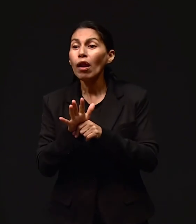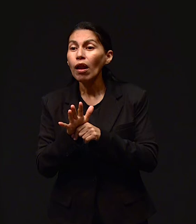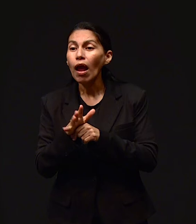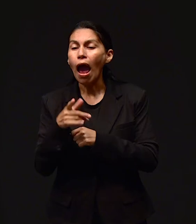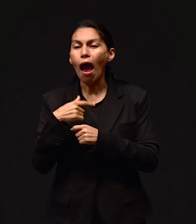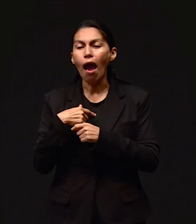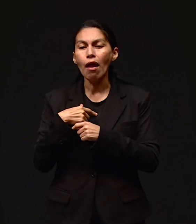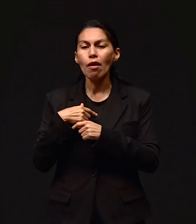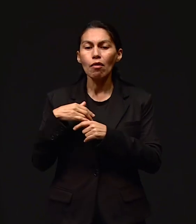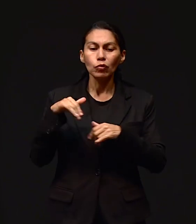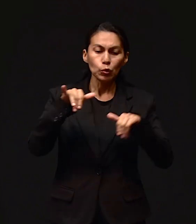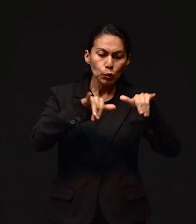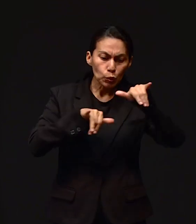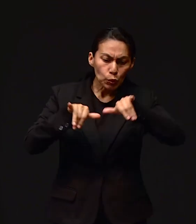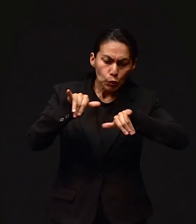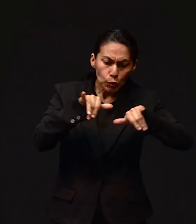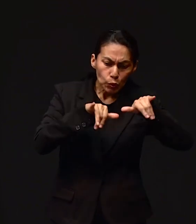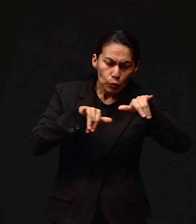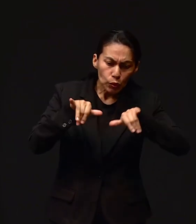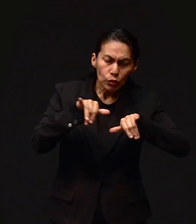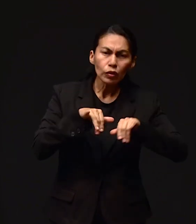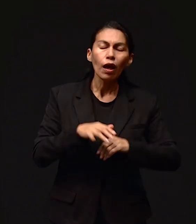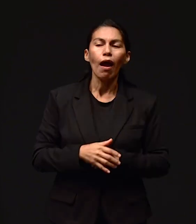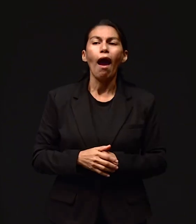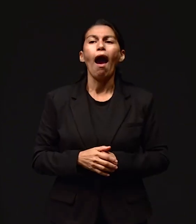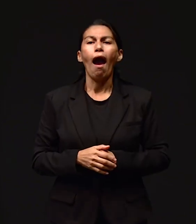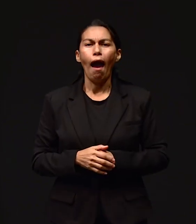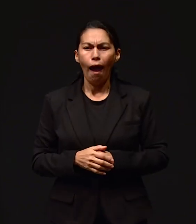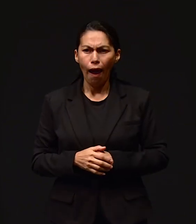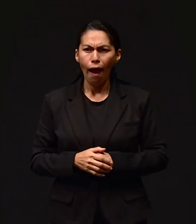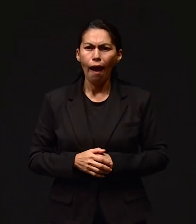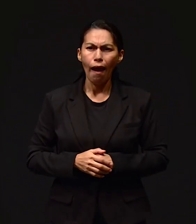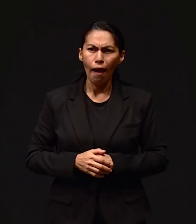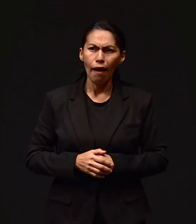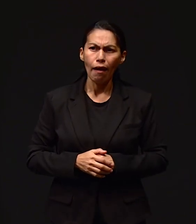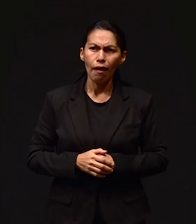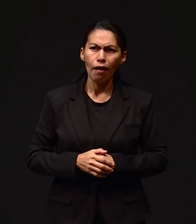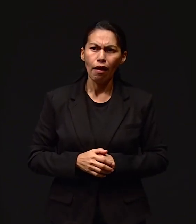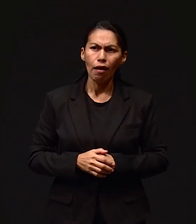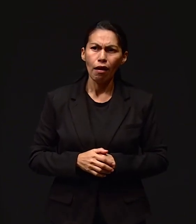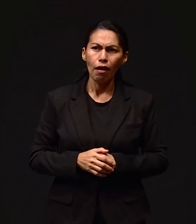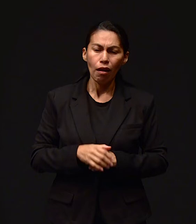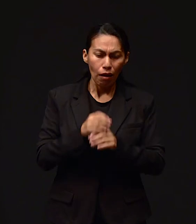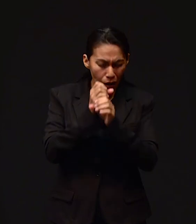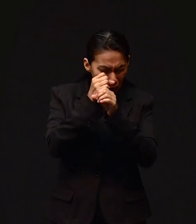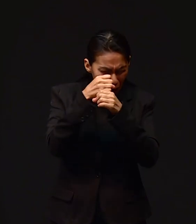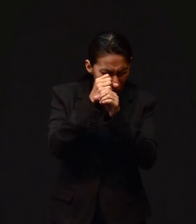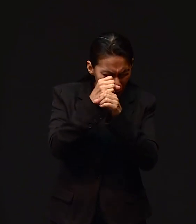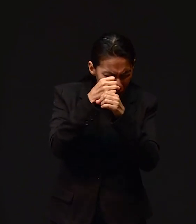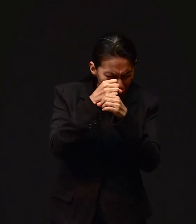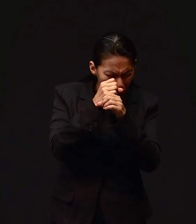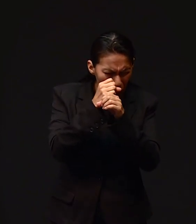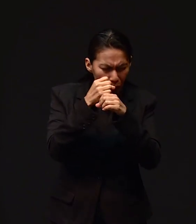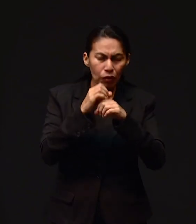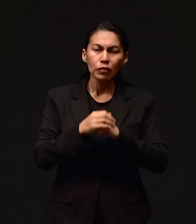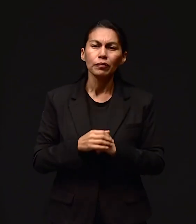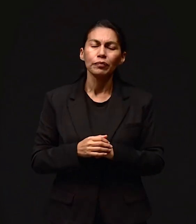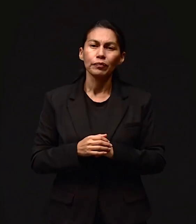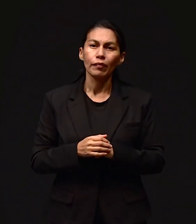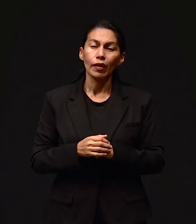eres? Soy laboratorista clínico. Clínico. Sí, y entonces me vine a trabajar acá en